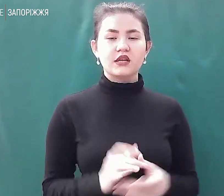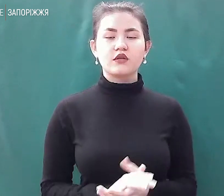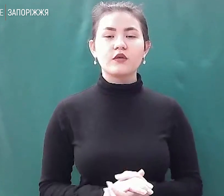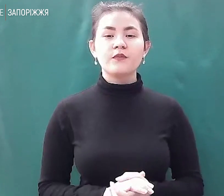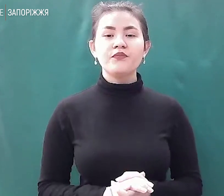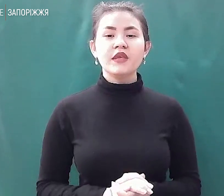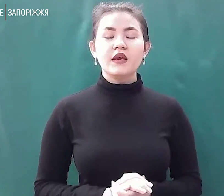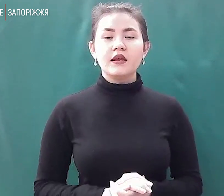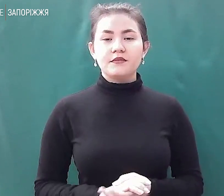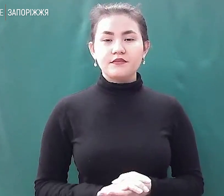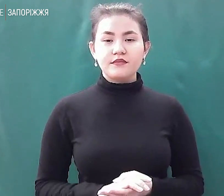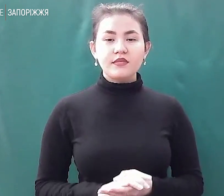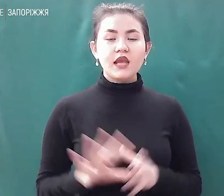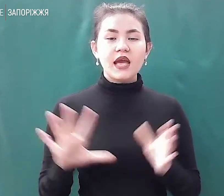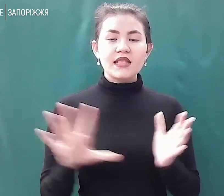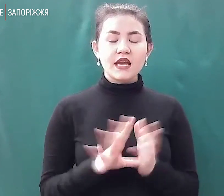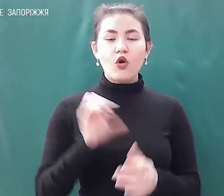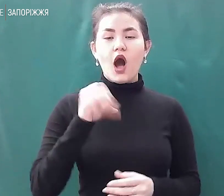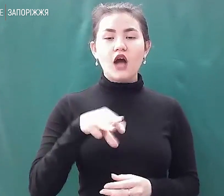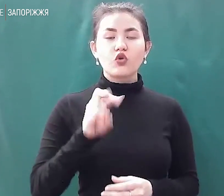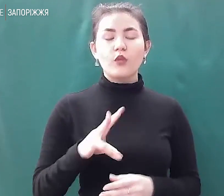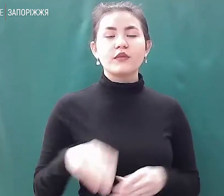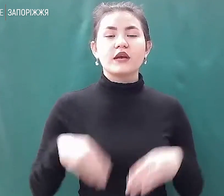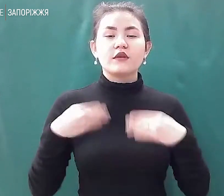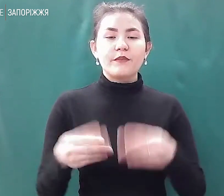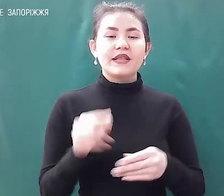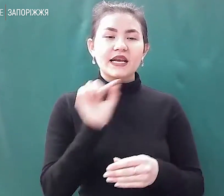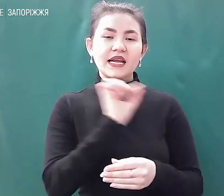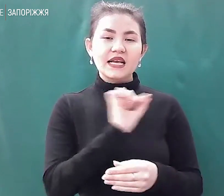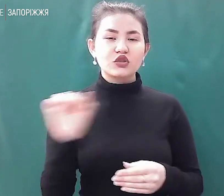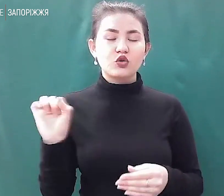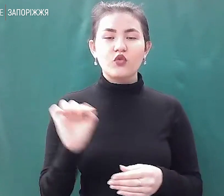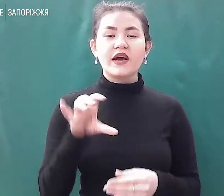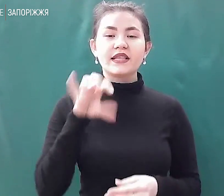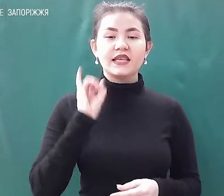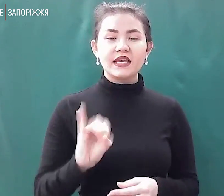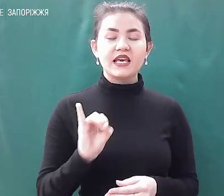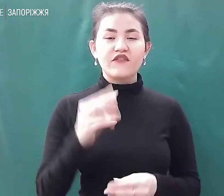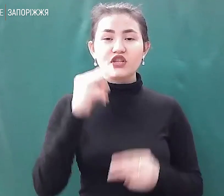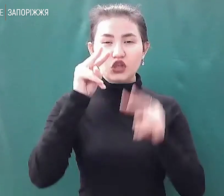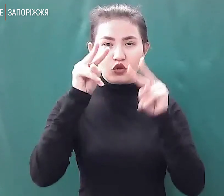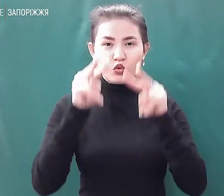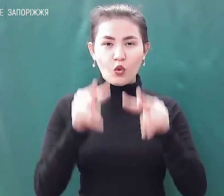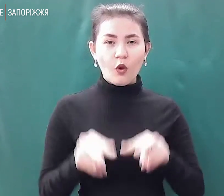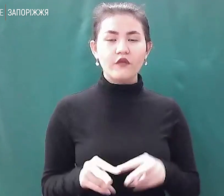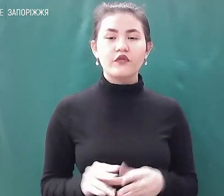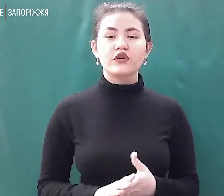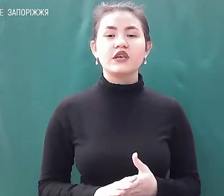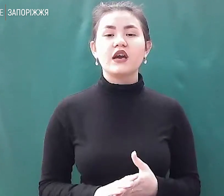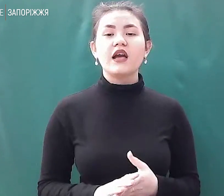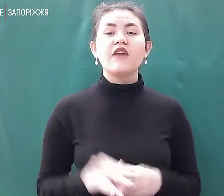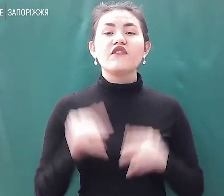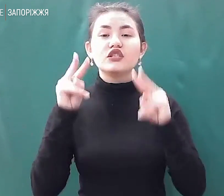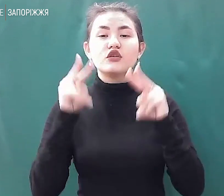Енергоатом намагається підкреслювати і відслідковує, що він